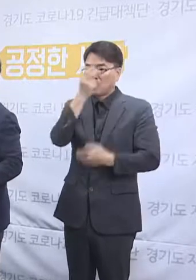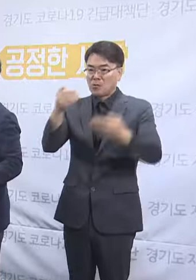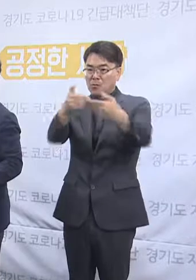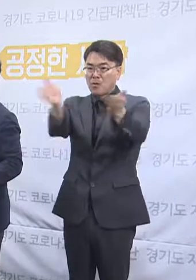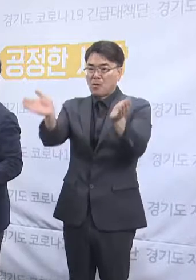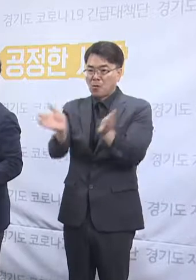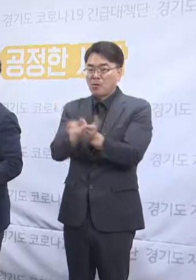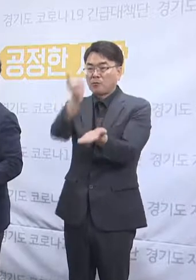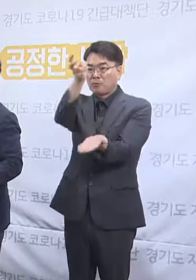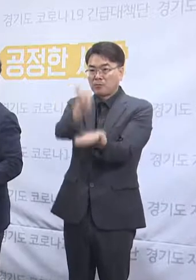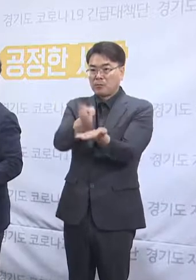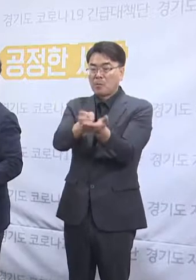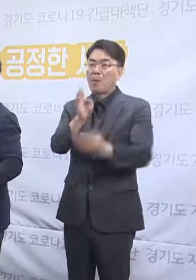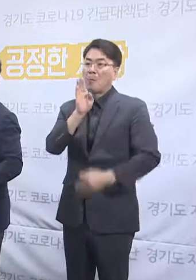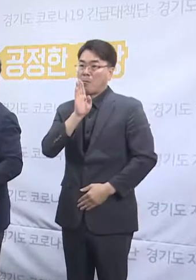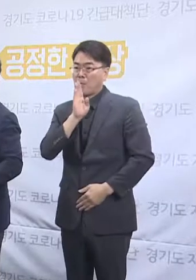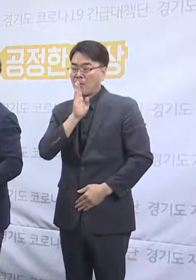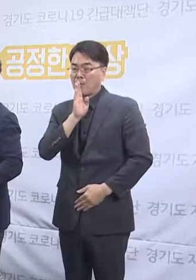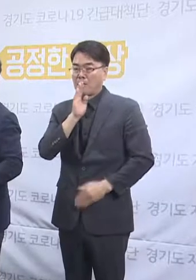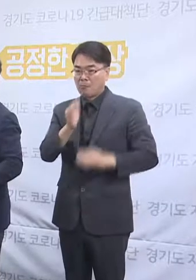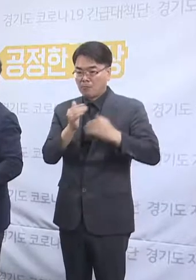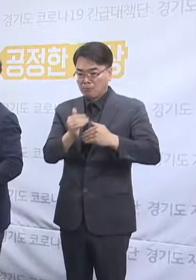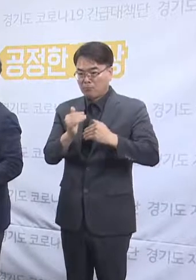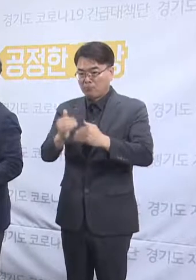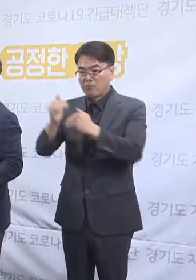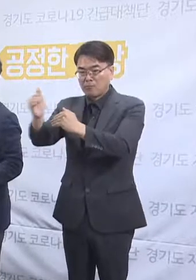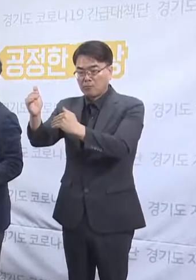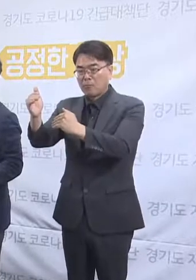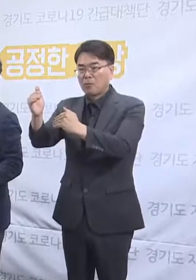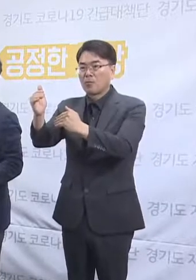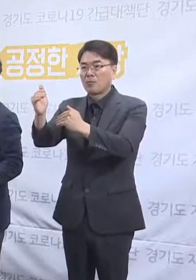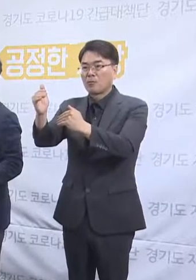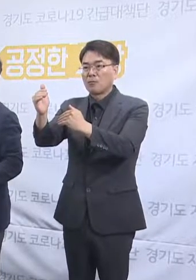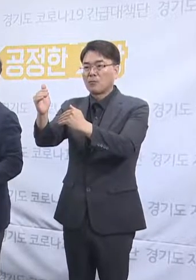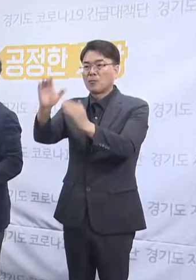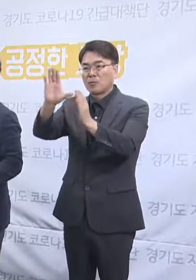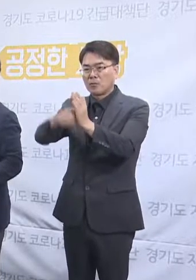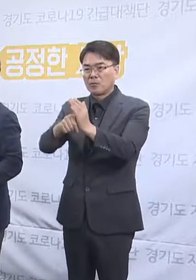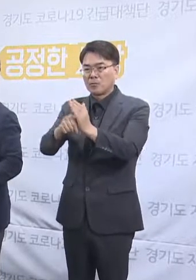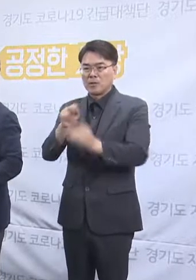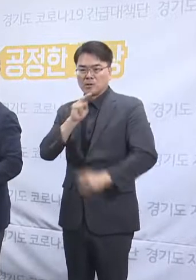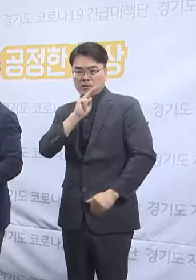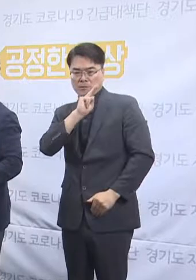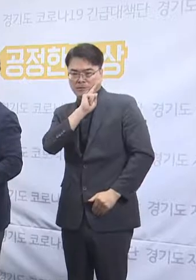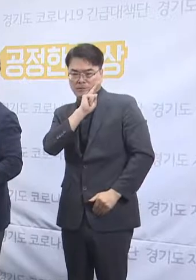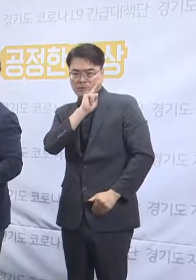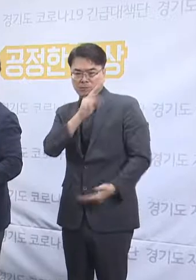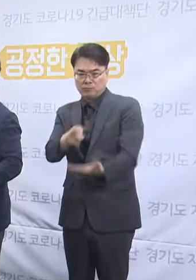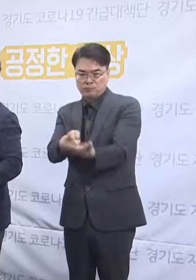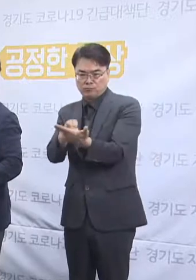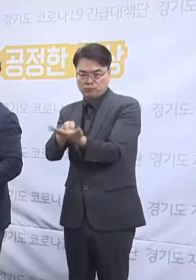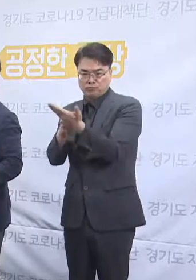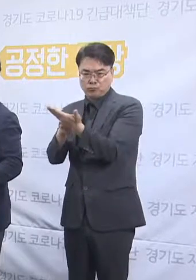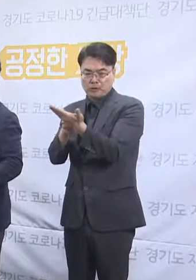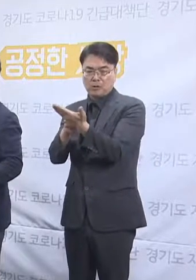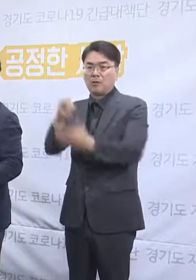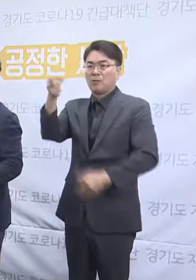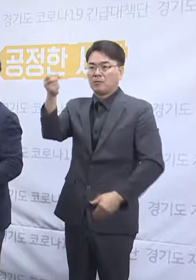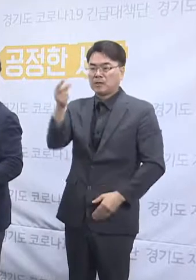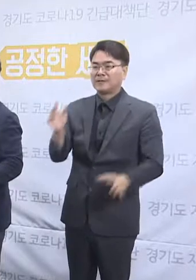구성의 적법성 그리고 조사단 진행 과정에서의 여러 의혹 제기에 대한 질의를 주셨는데요.